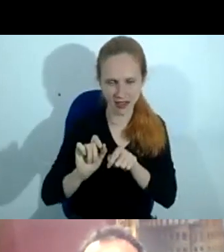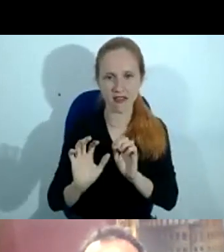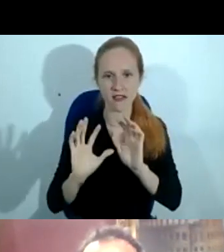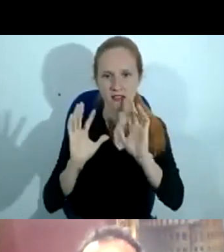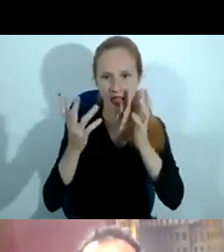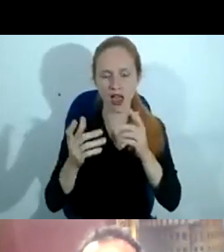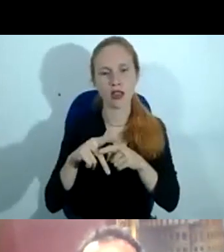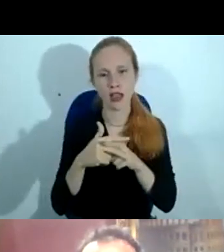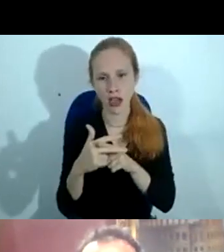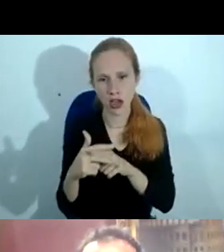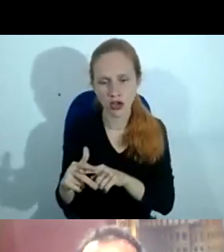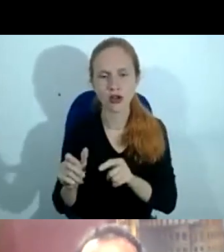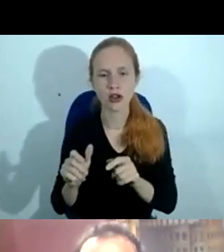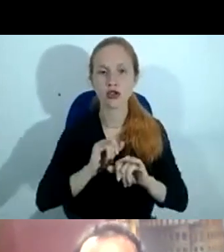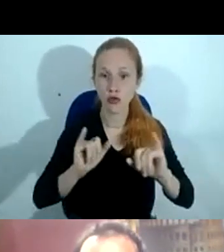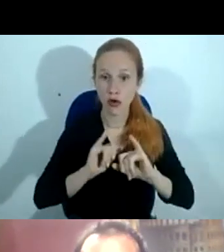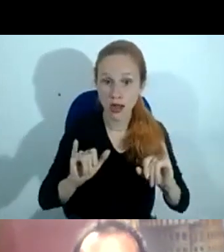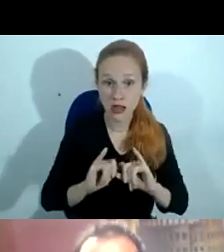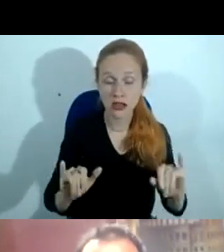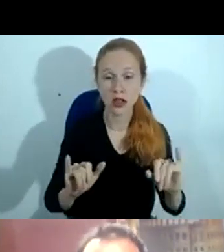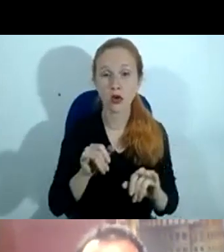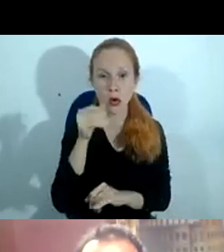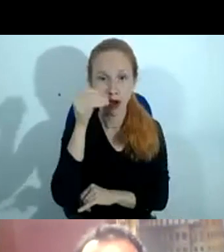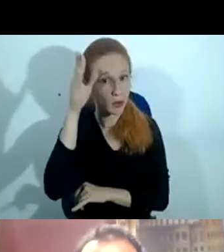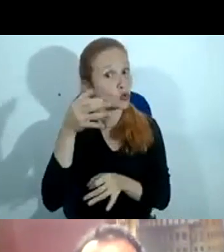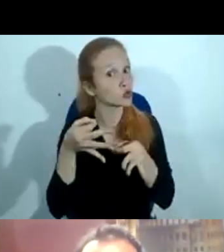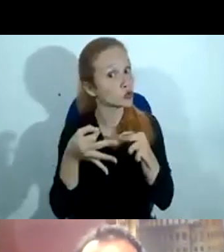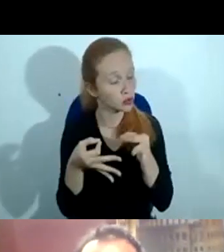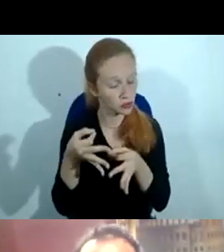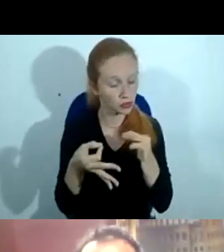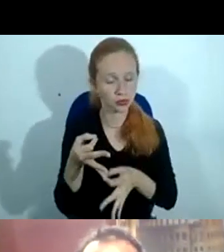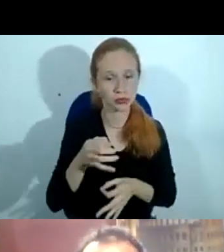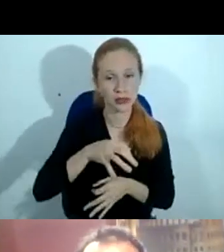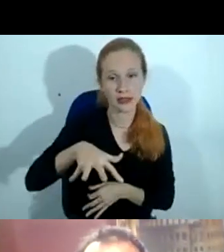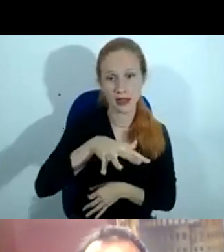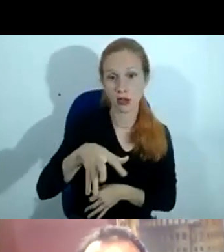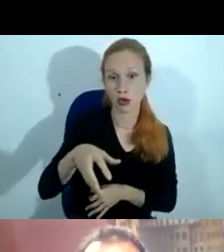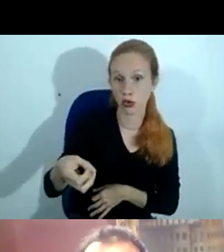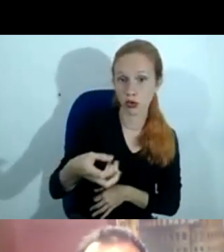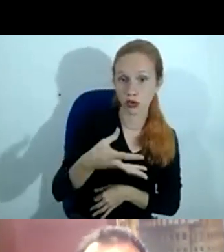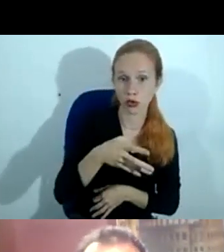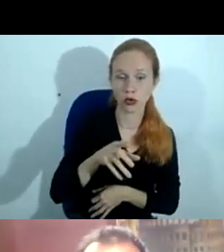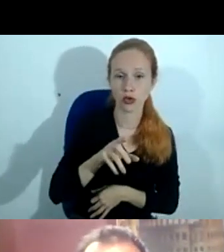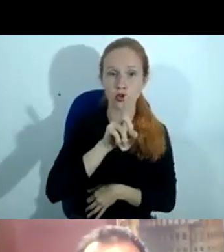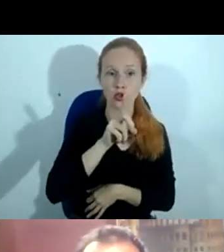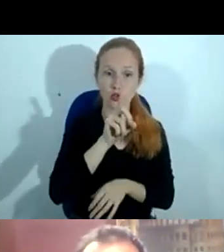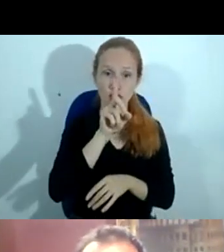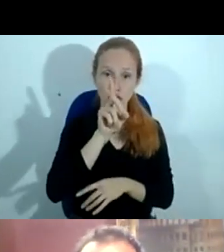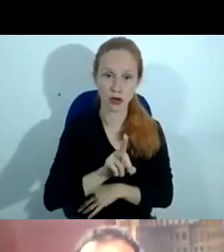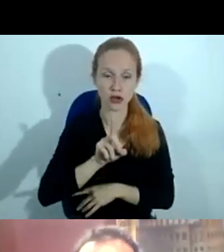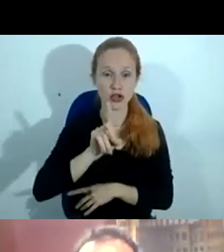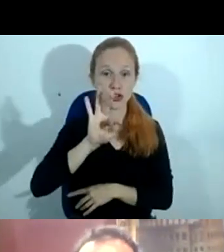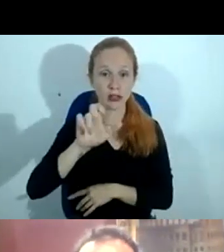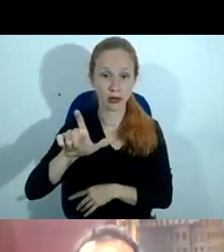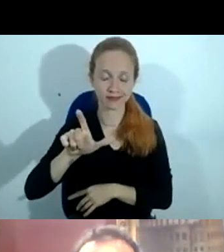editoriais, para divulgação do conhecimento jurídico e nesse campo novo do direito digital. Muito